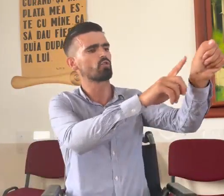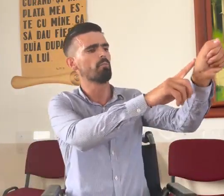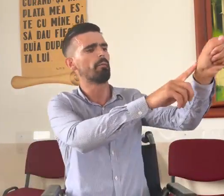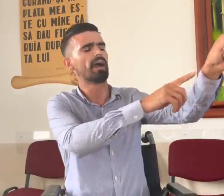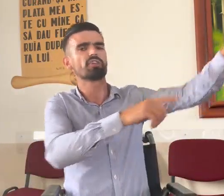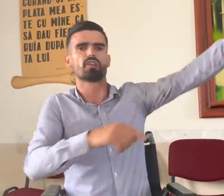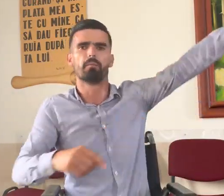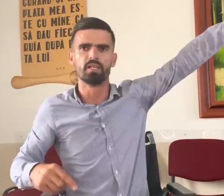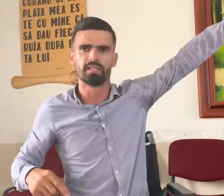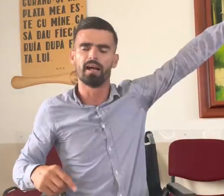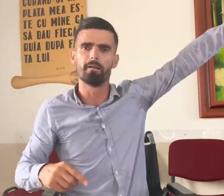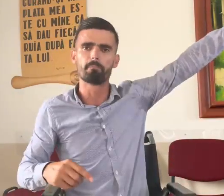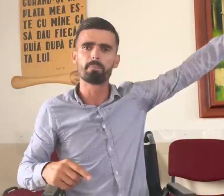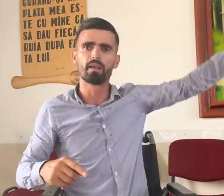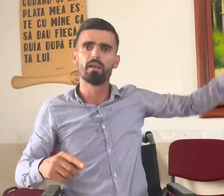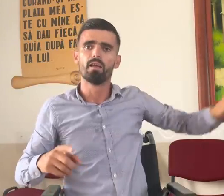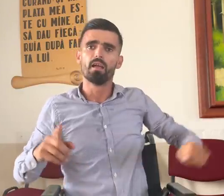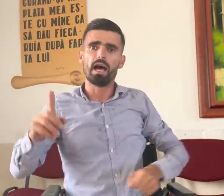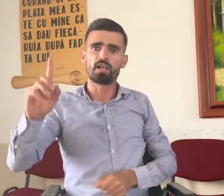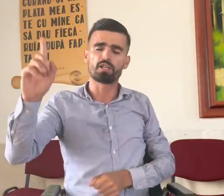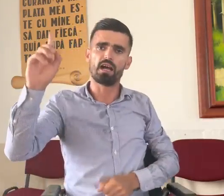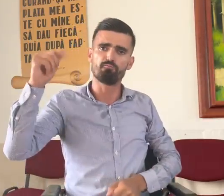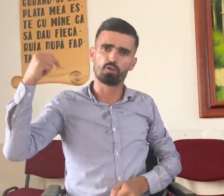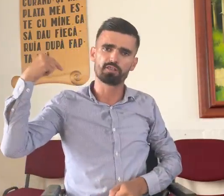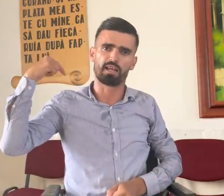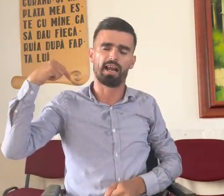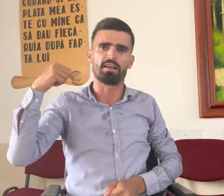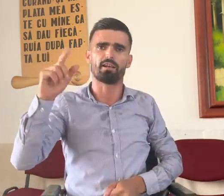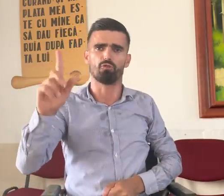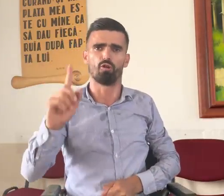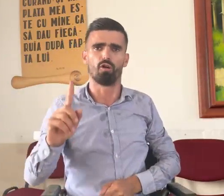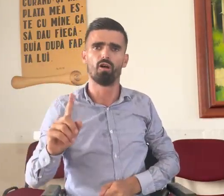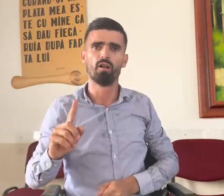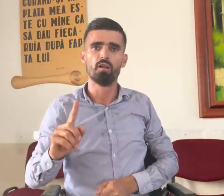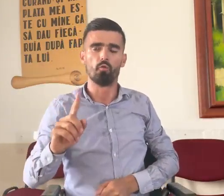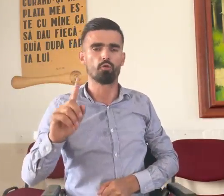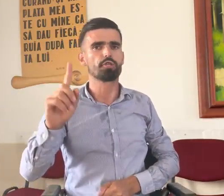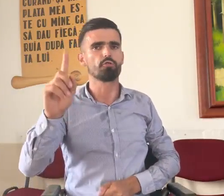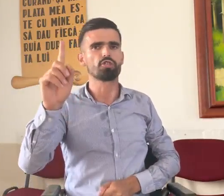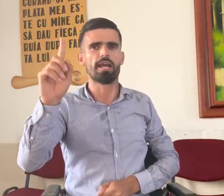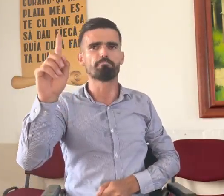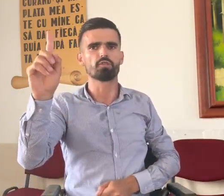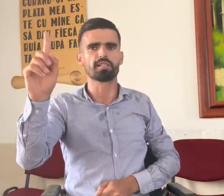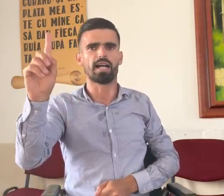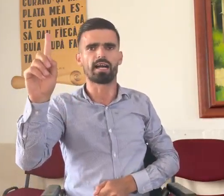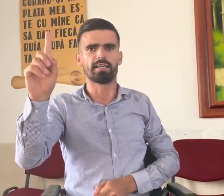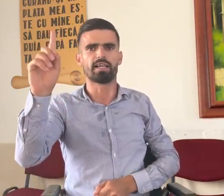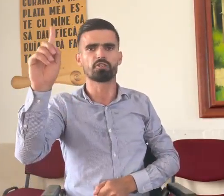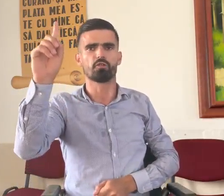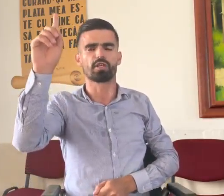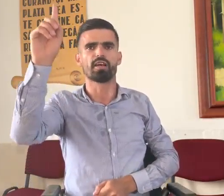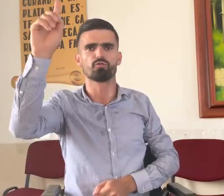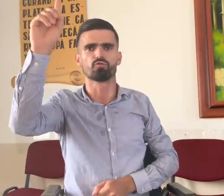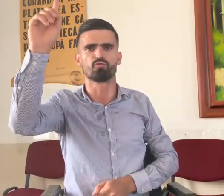cu mama aici la mână, așa a fost rane acolo. Nu știu cine a pus carne, dar știu că este un